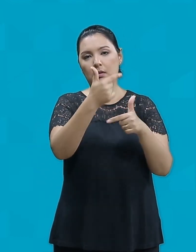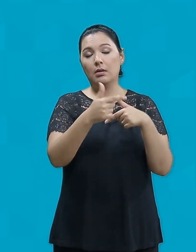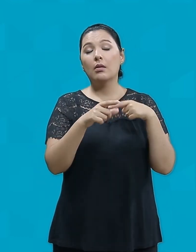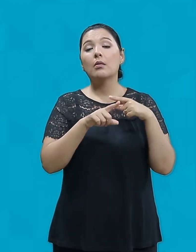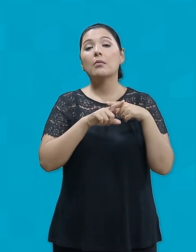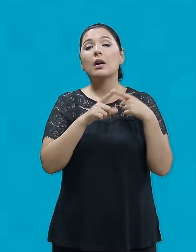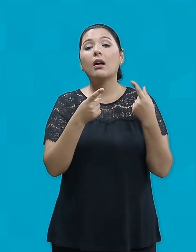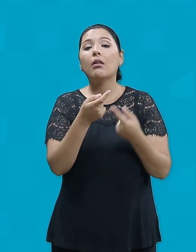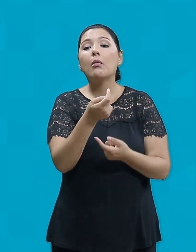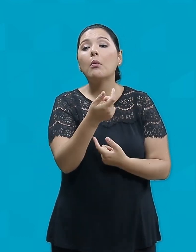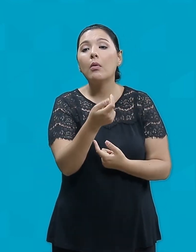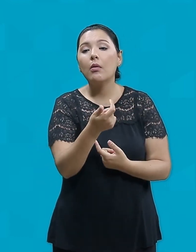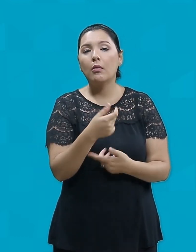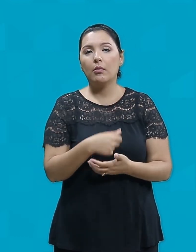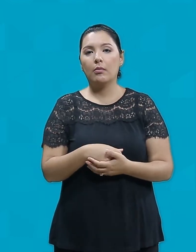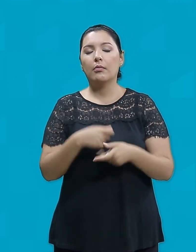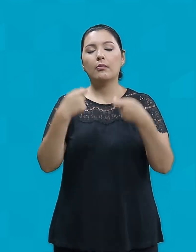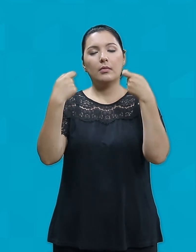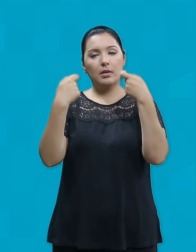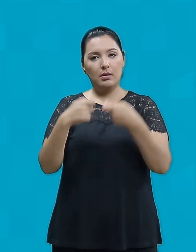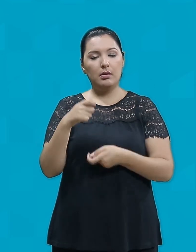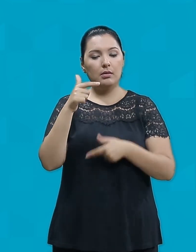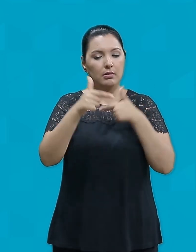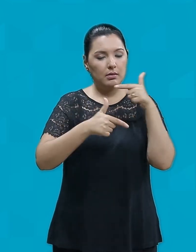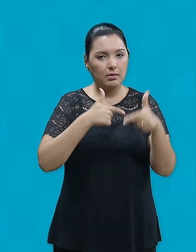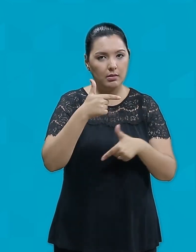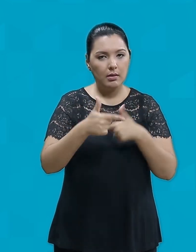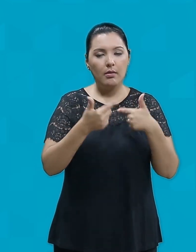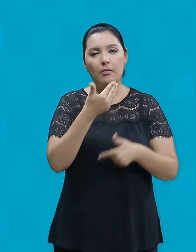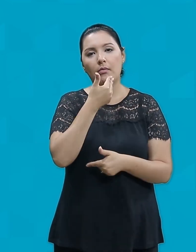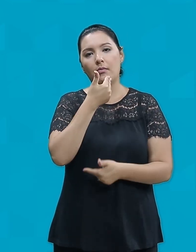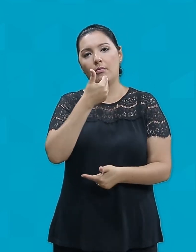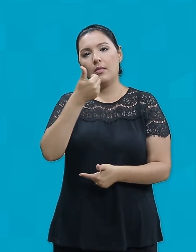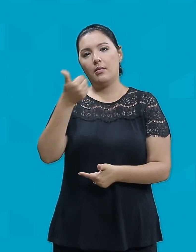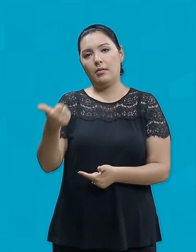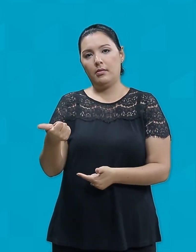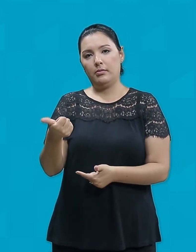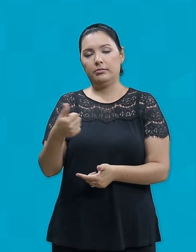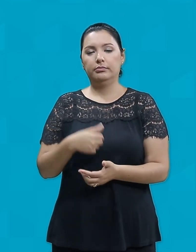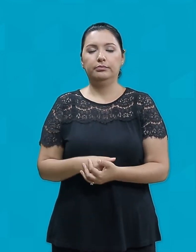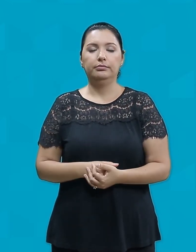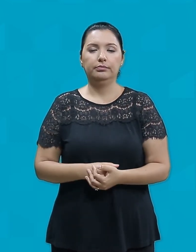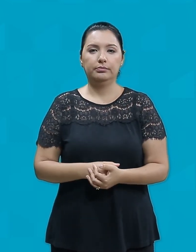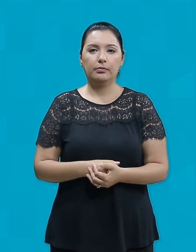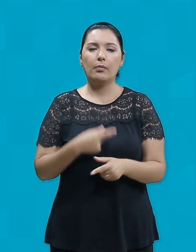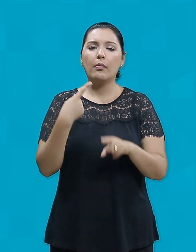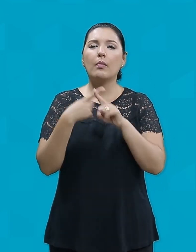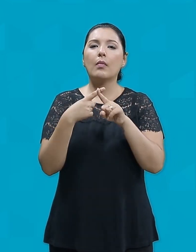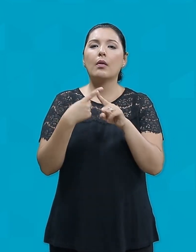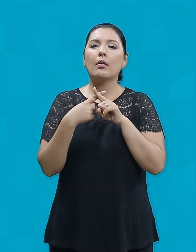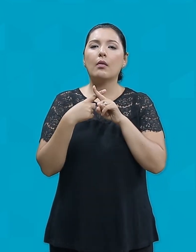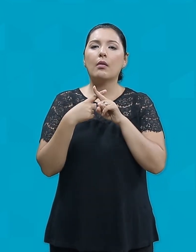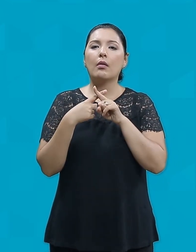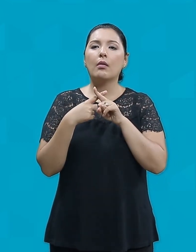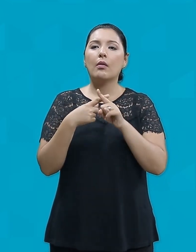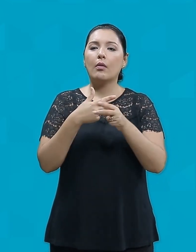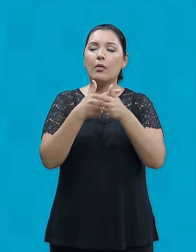seja pouco É preciso administrar da melhor maneira possível Porque são bens que o Senhor nos